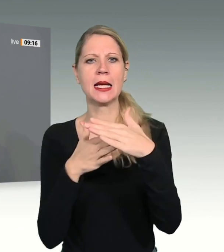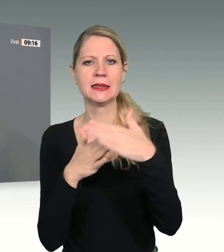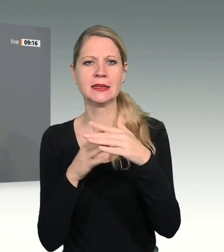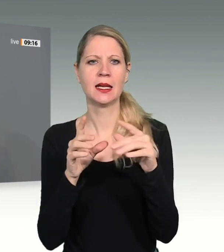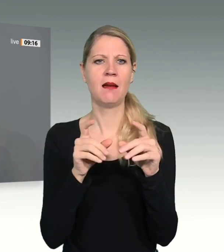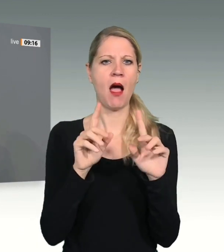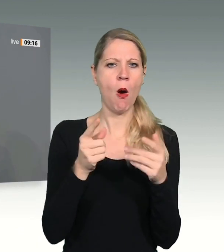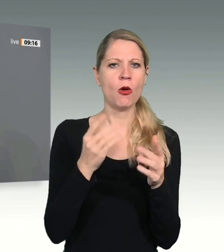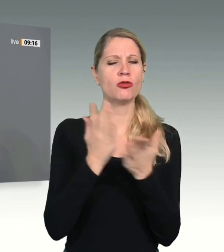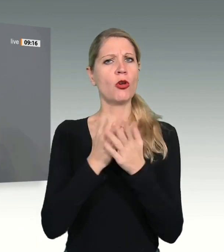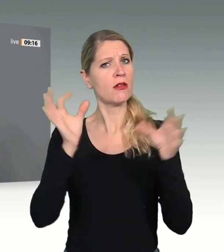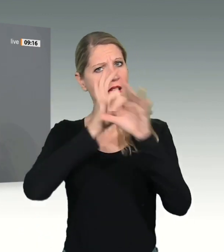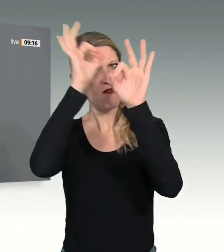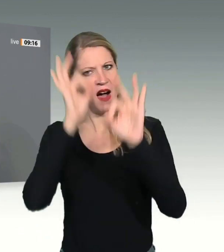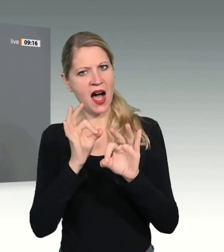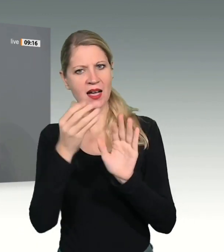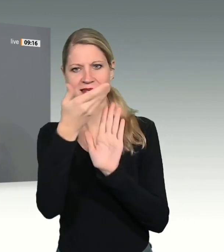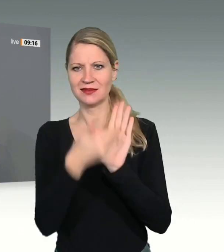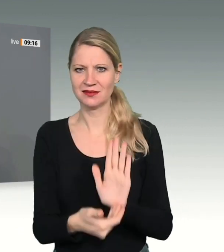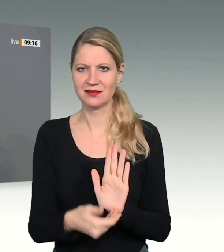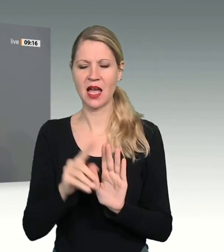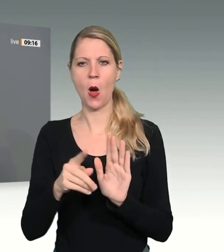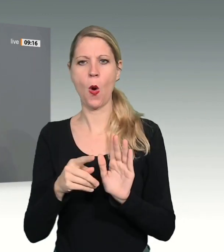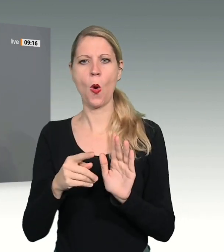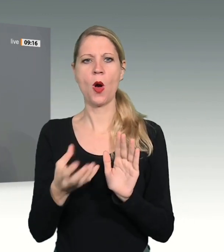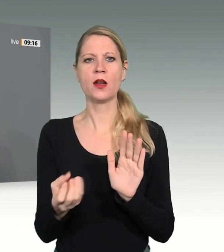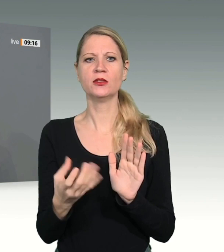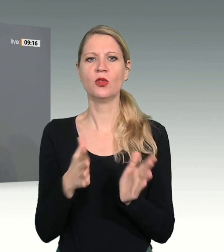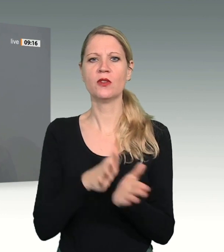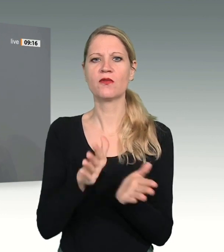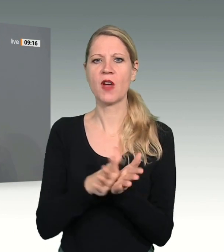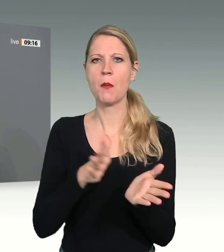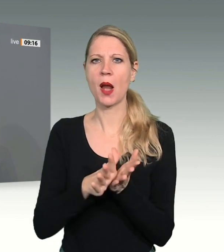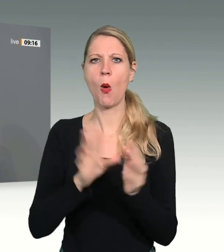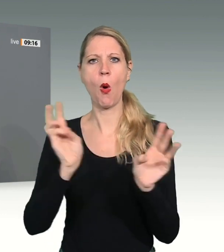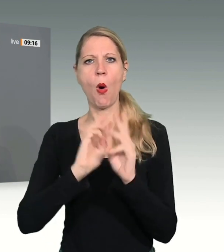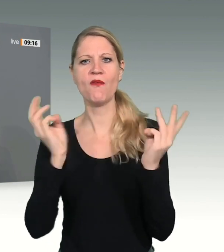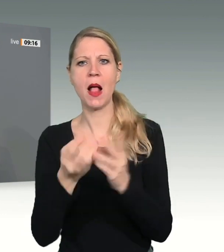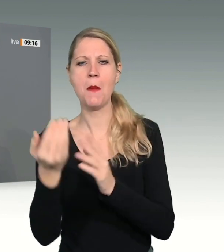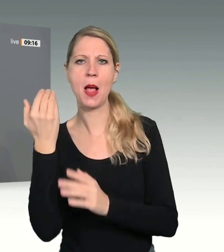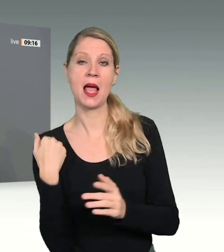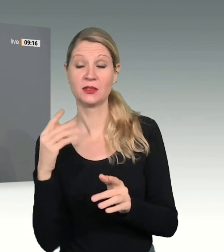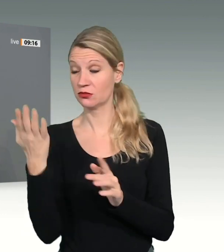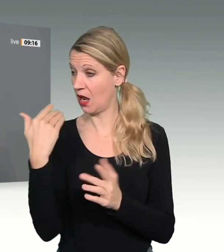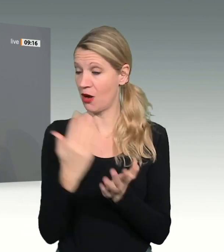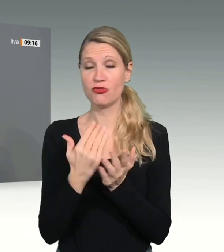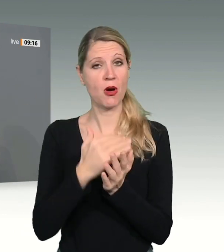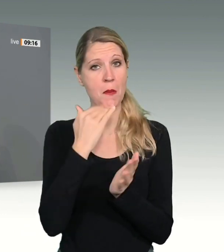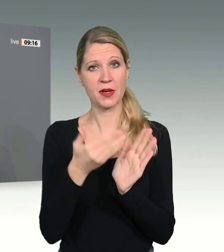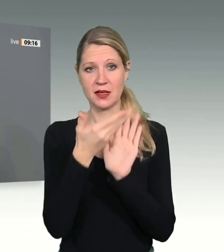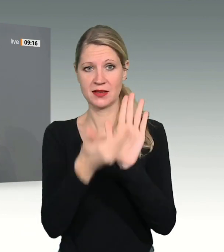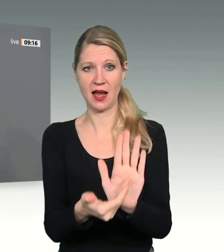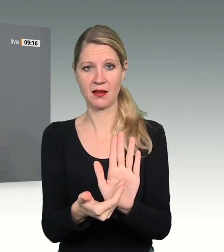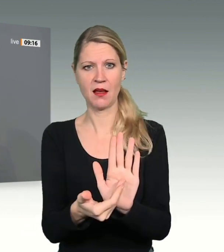Umweltbelastung aufgezeigt. Er hat auch viel Aufmerksamkeit erfahren, auch bei mir. Aber er hat